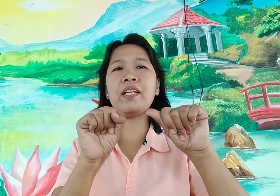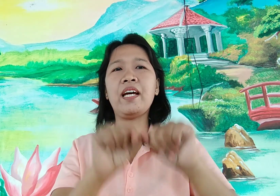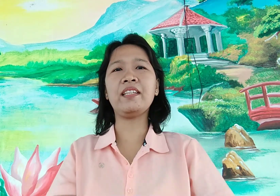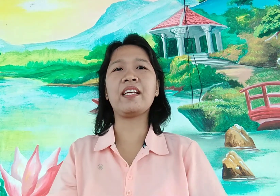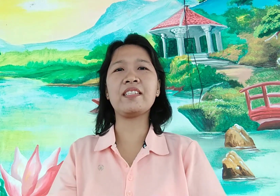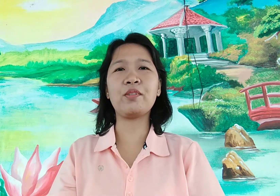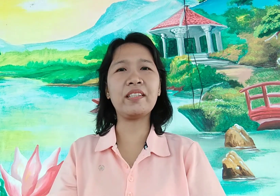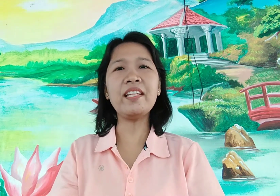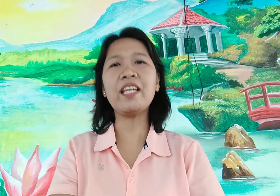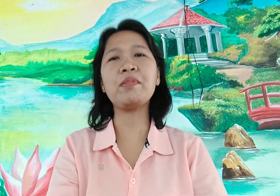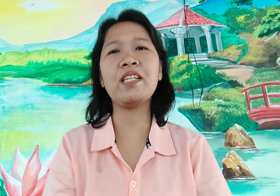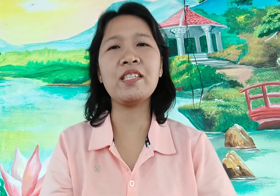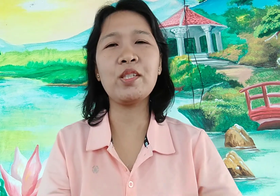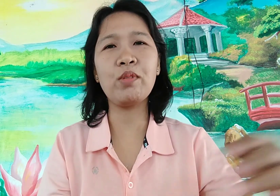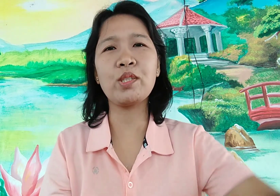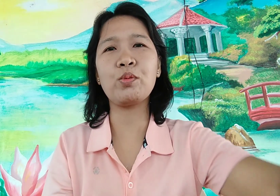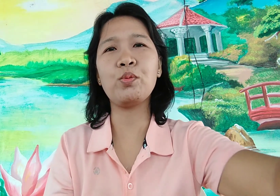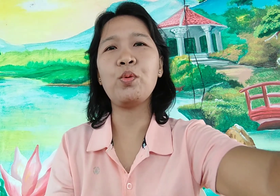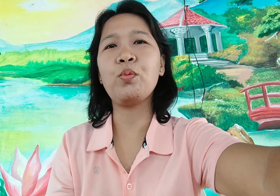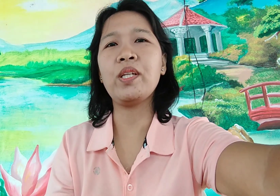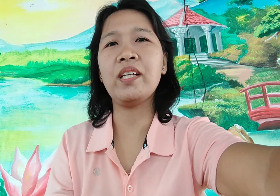100 so 10 times 10 is equals to 100